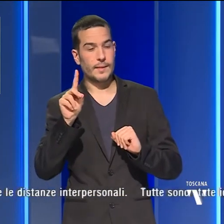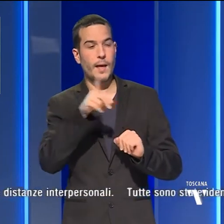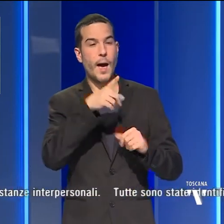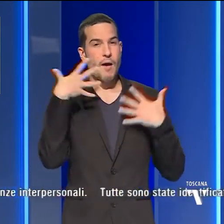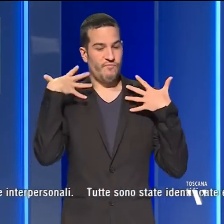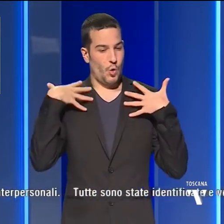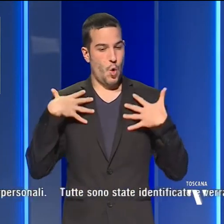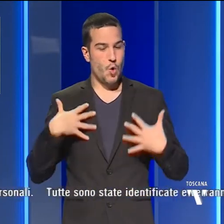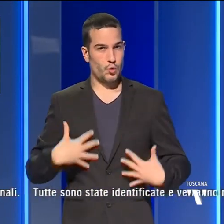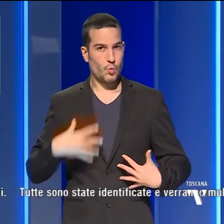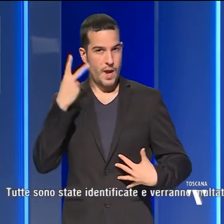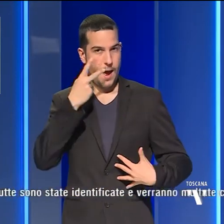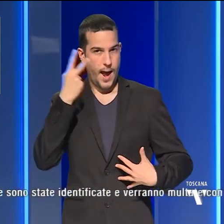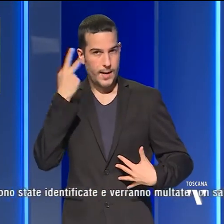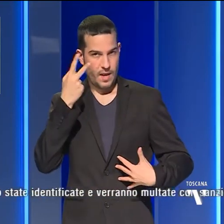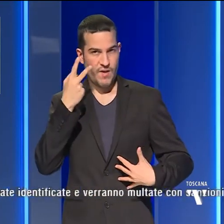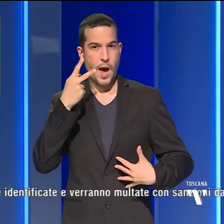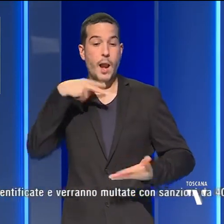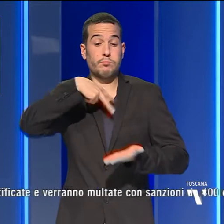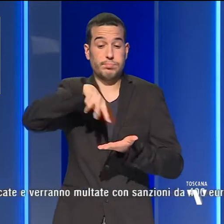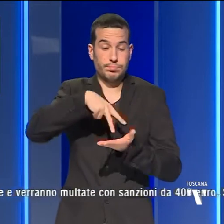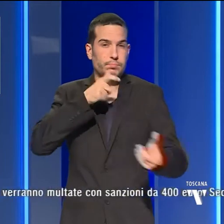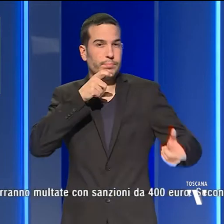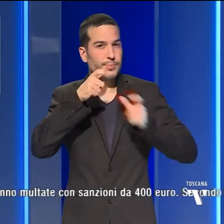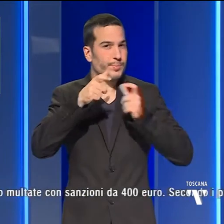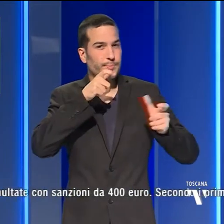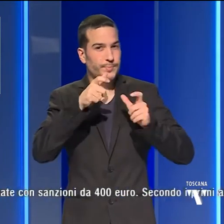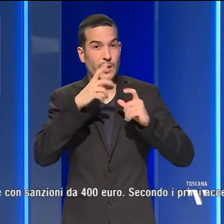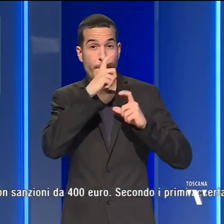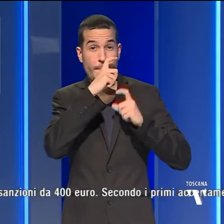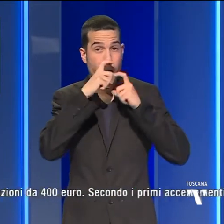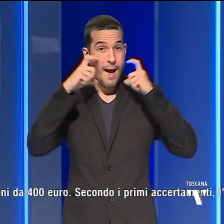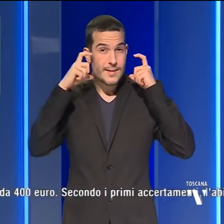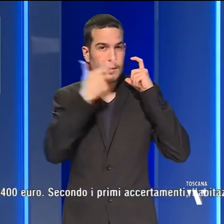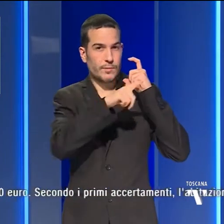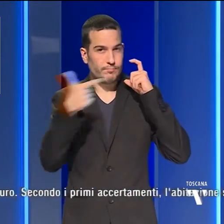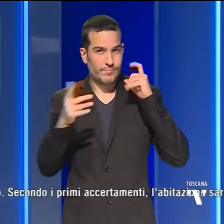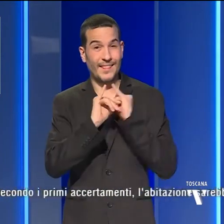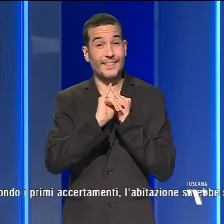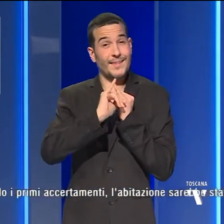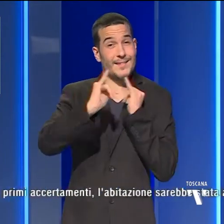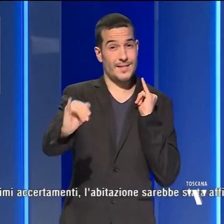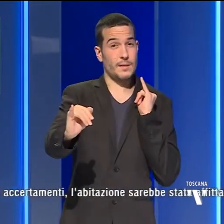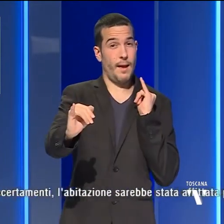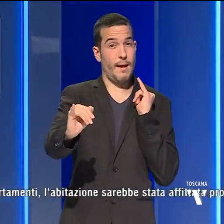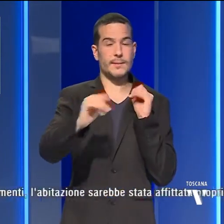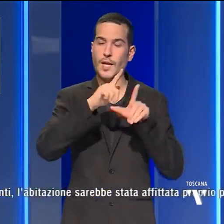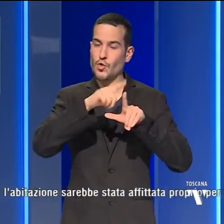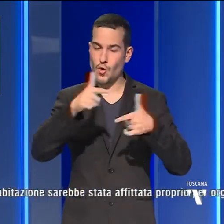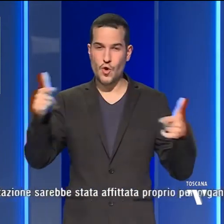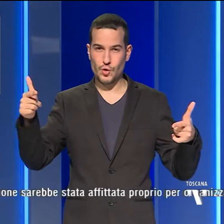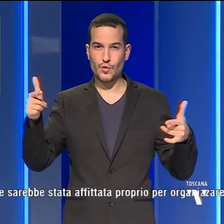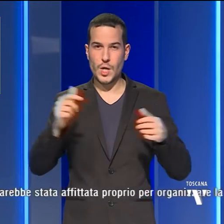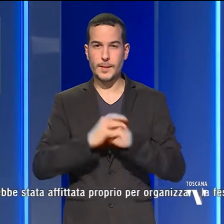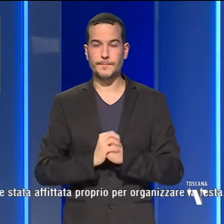maschera che ballavano e conversavano senza mascherina e senza rispettare le distanze interpersonali.